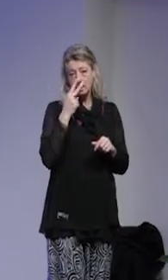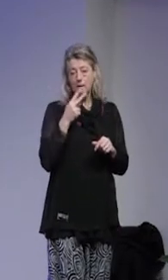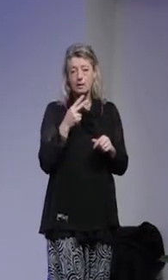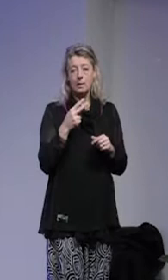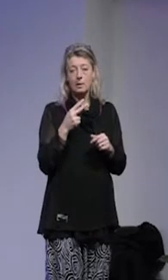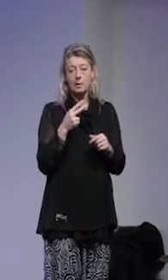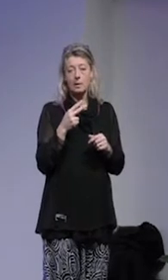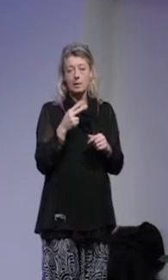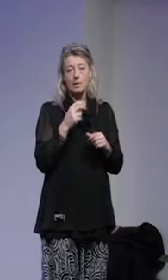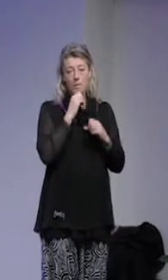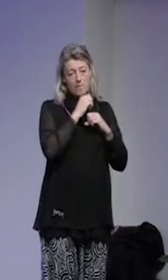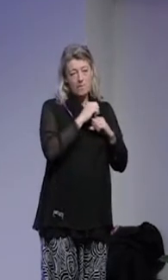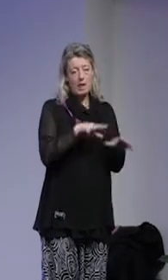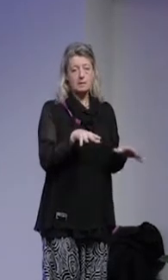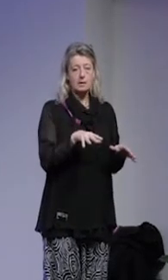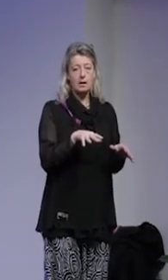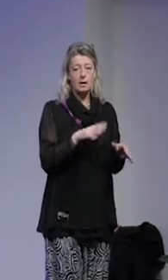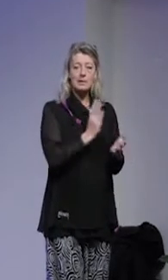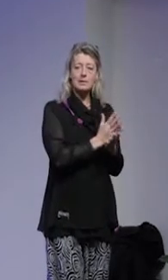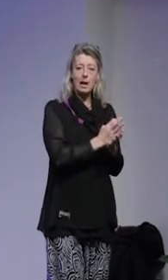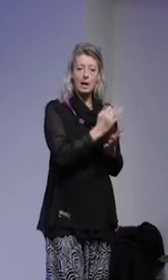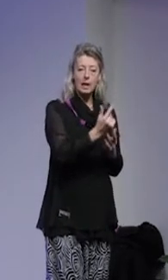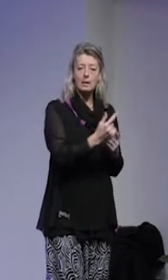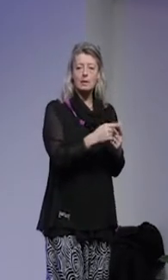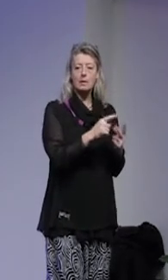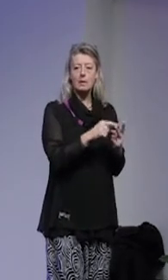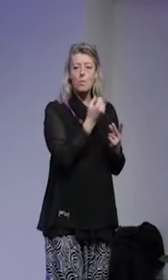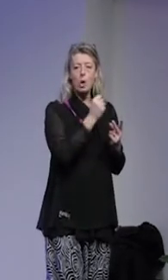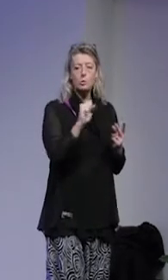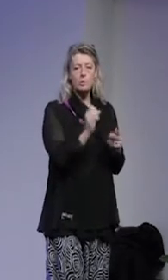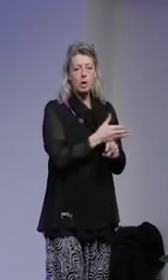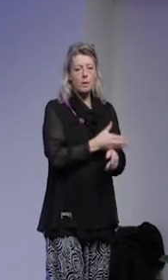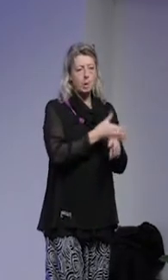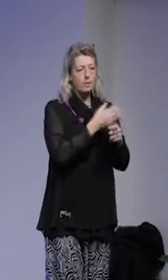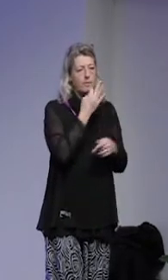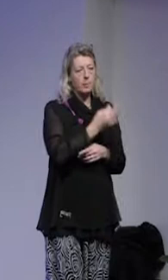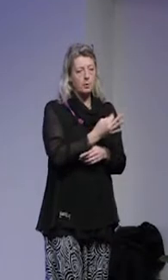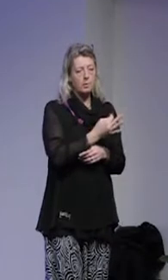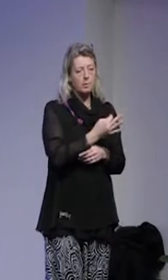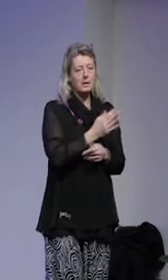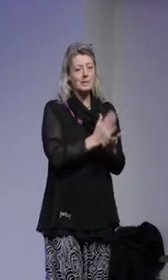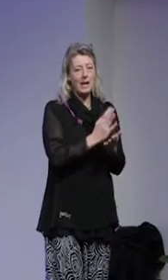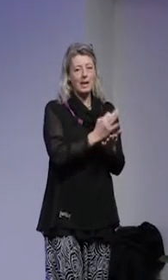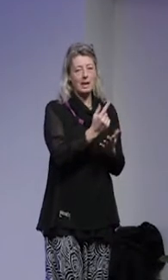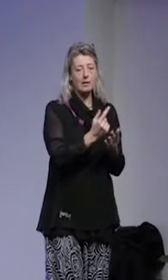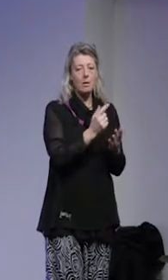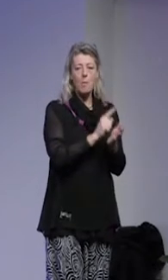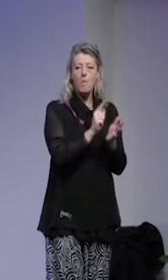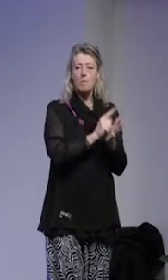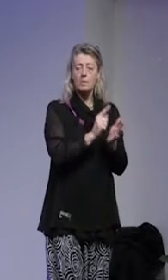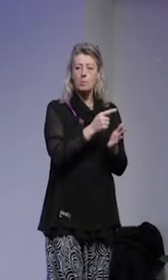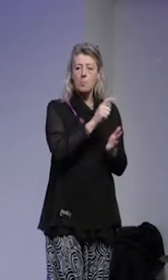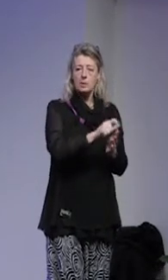överlag för säkerhet och brottsförebyggande frågor, framförallt då säkerhet. är ganska ofta som